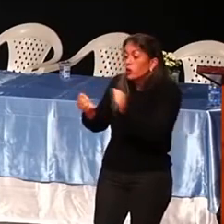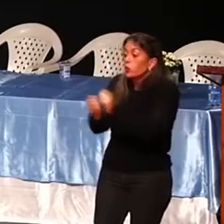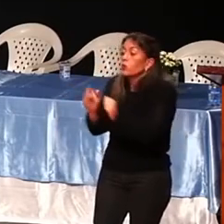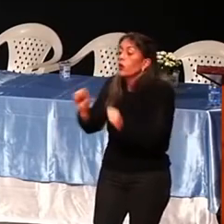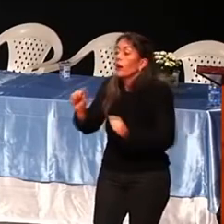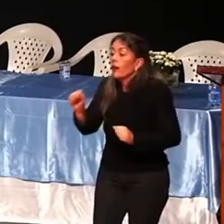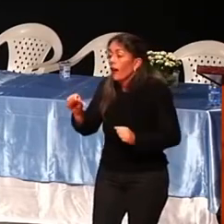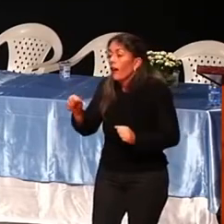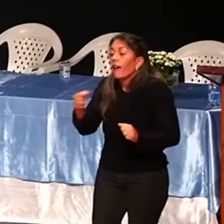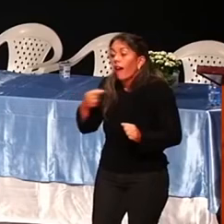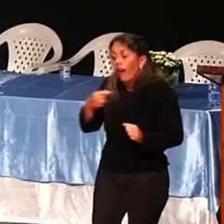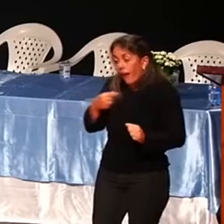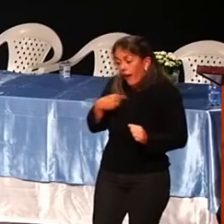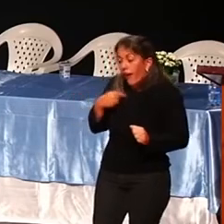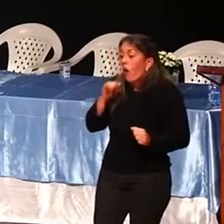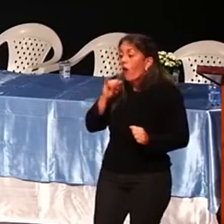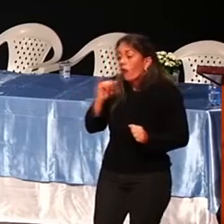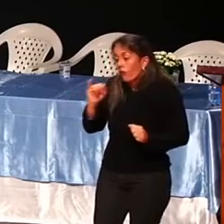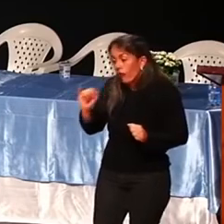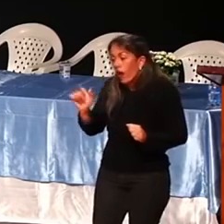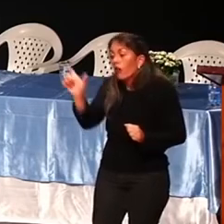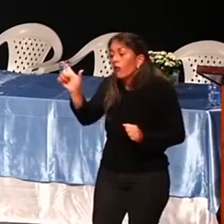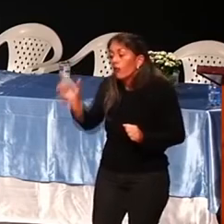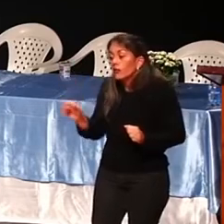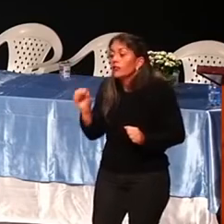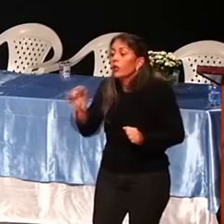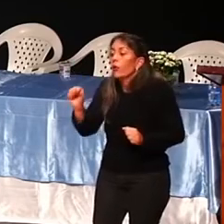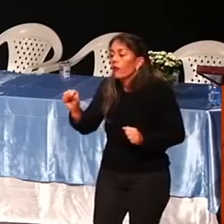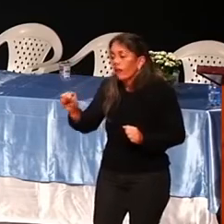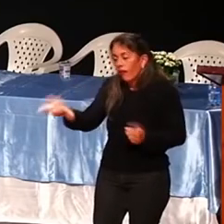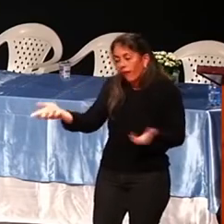E se a gente andar com aquela que bebe, o que a gente vai fazer?